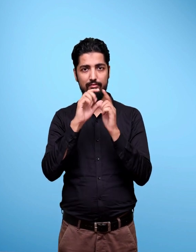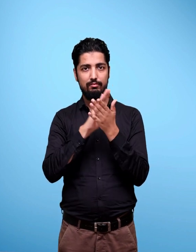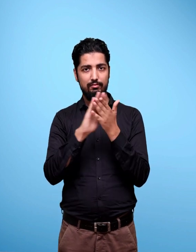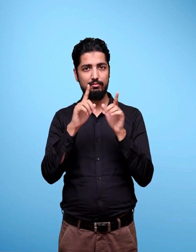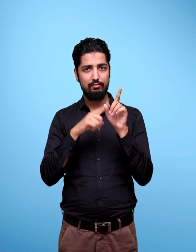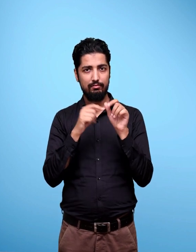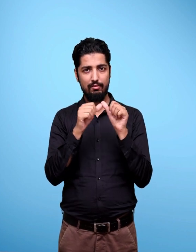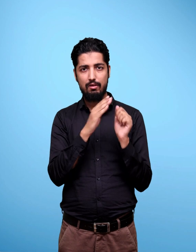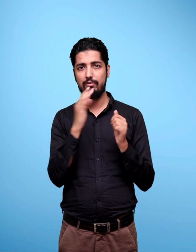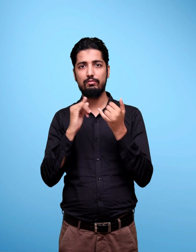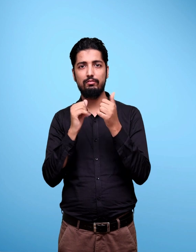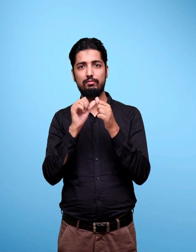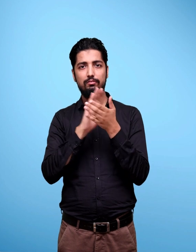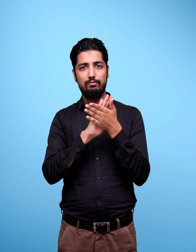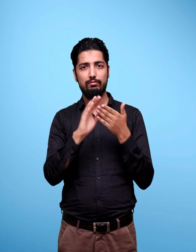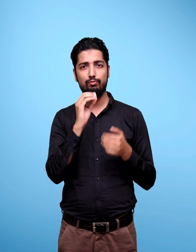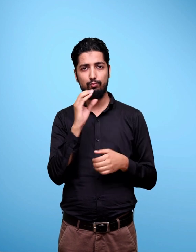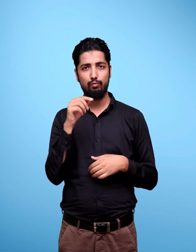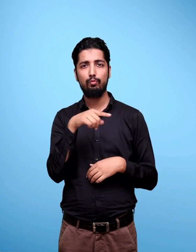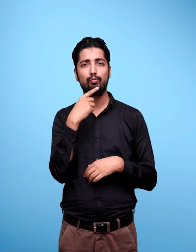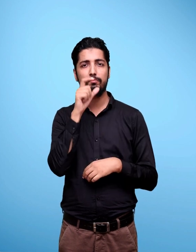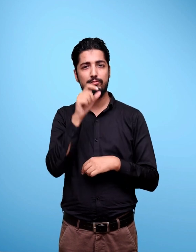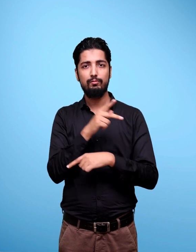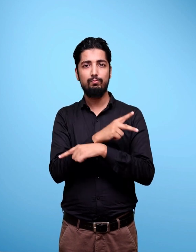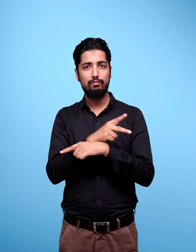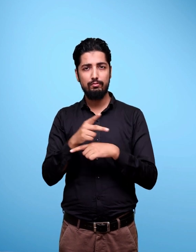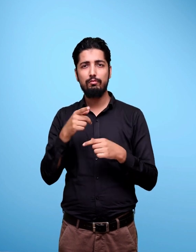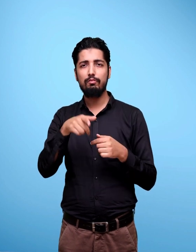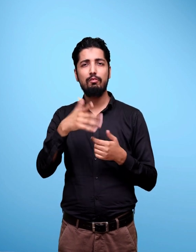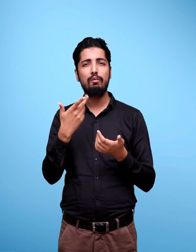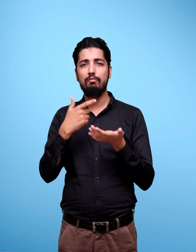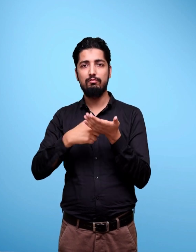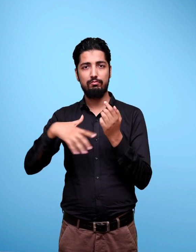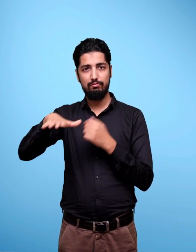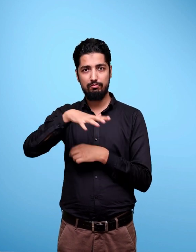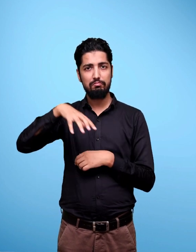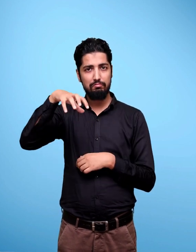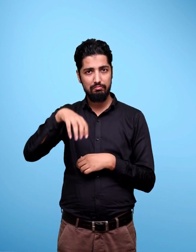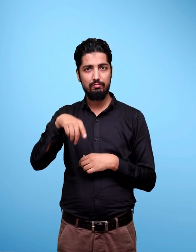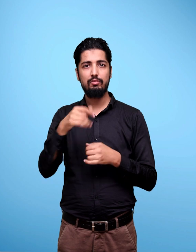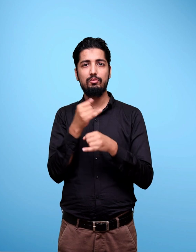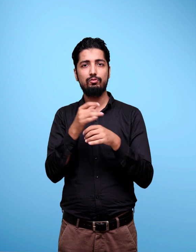Professor Regional Institute Of Education NCERT Bhubaneshwar